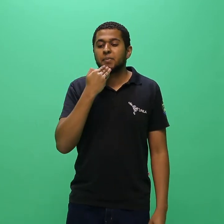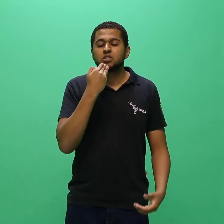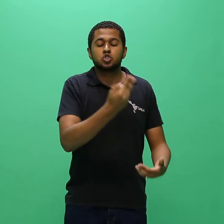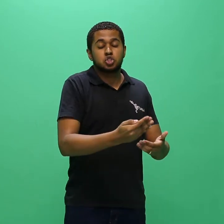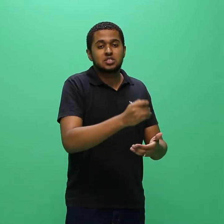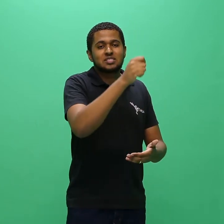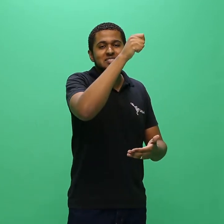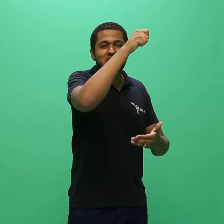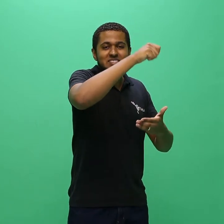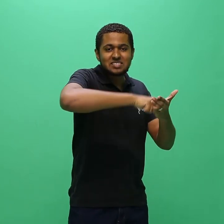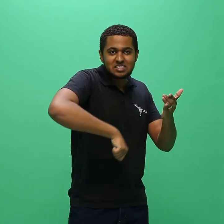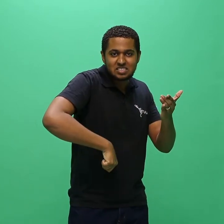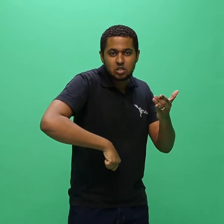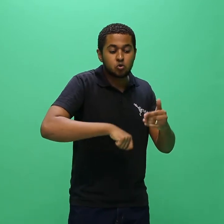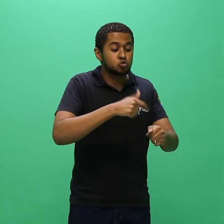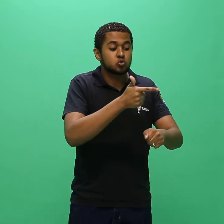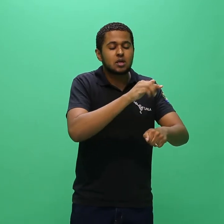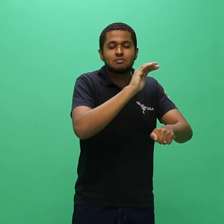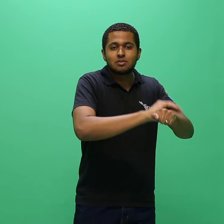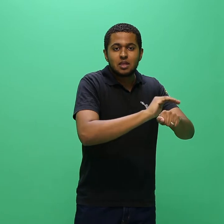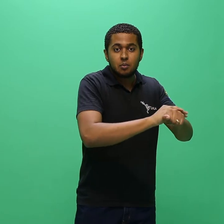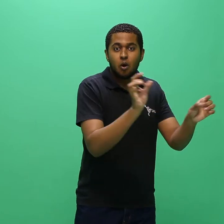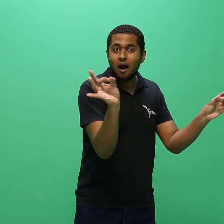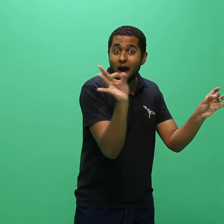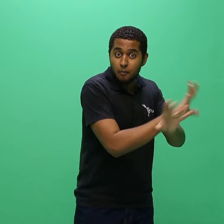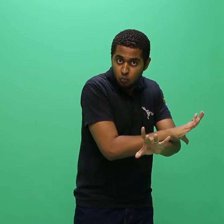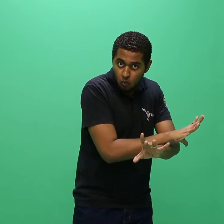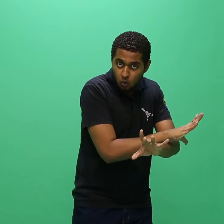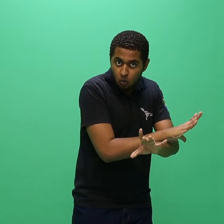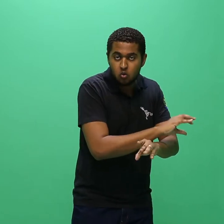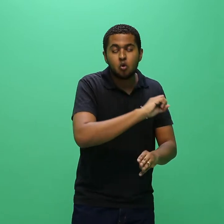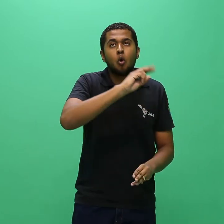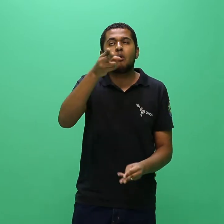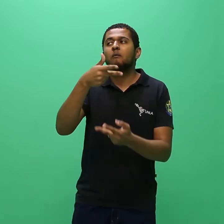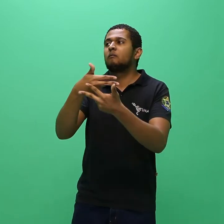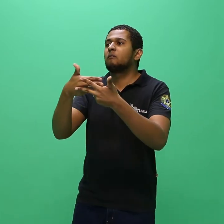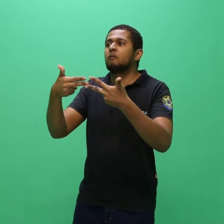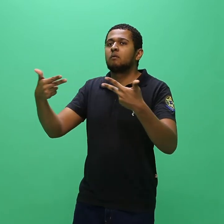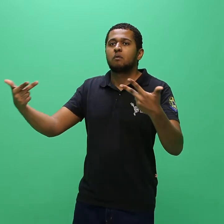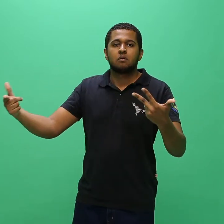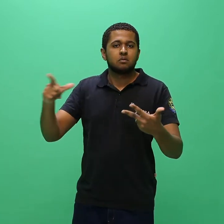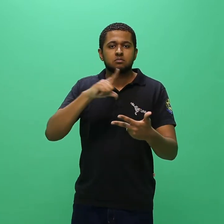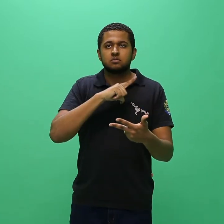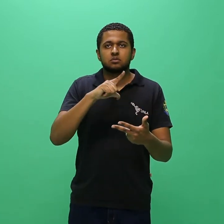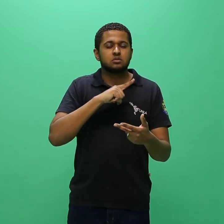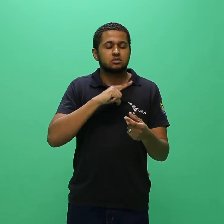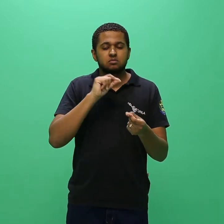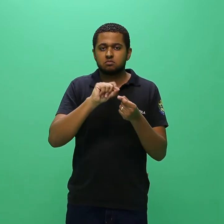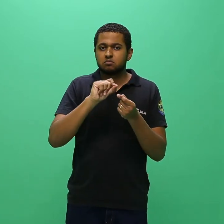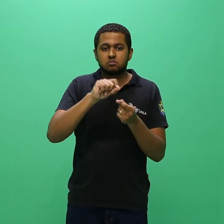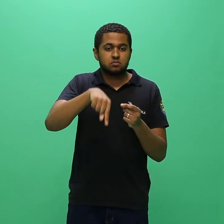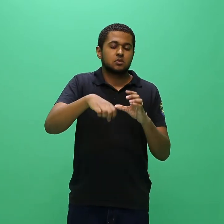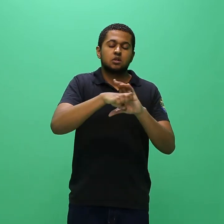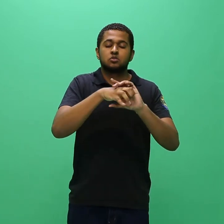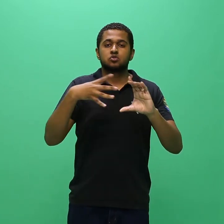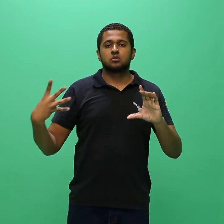hipótese, solicitações de inscrição fora do prazo ou por via diversa à